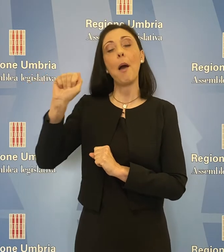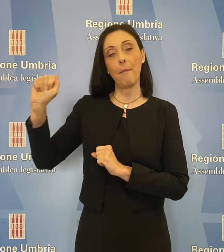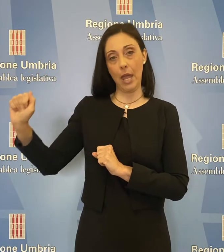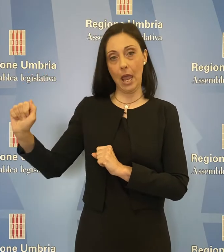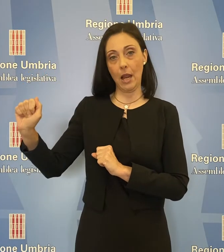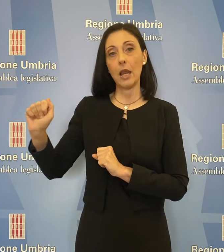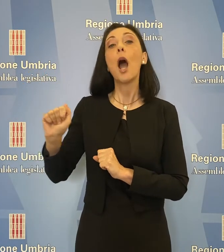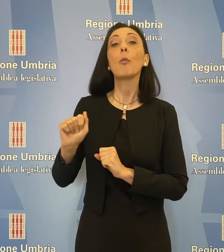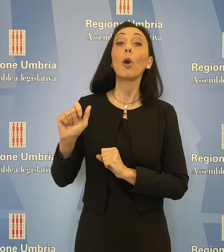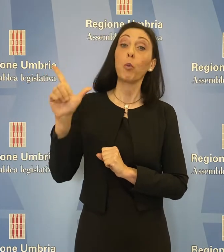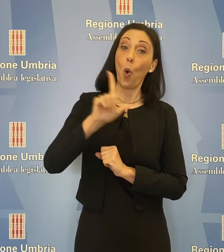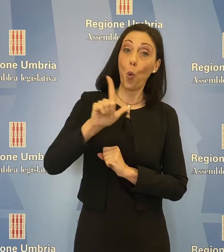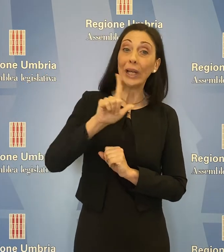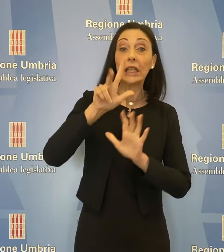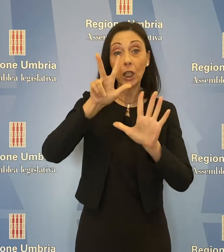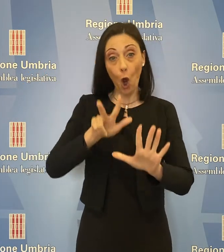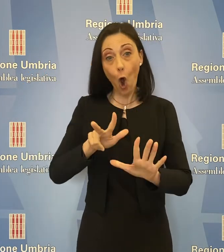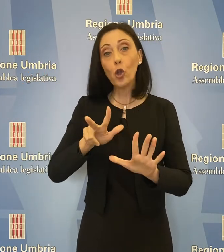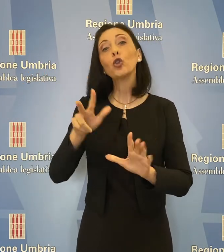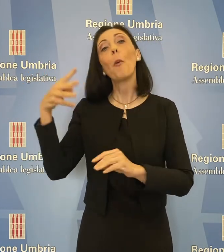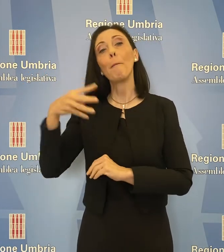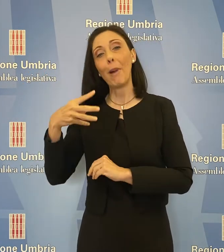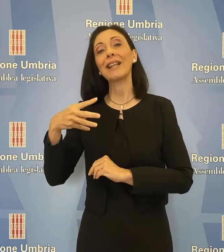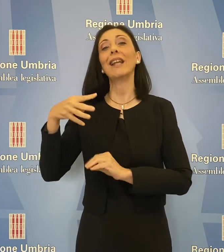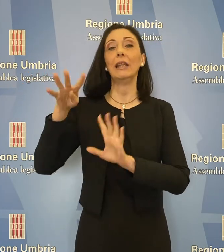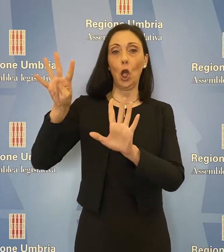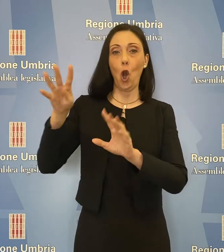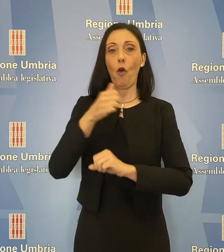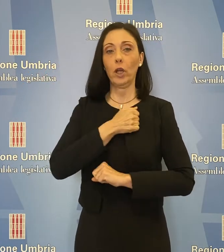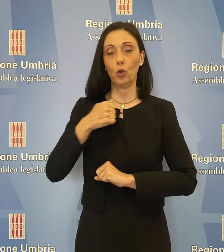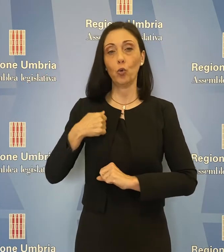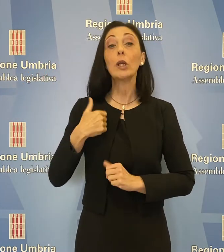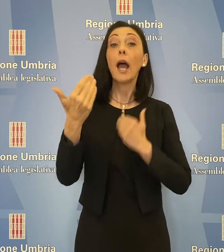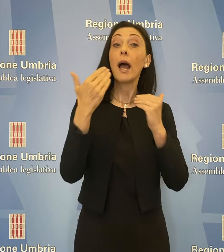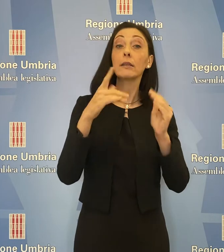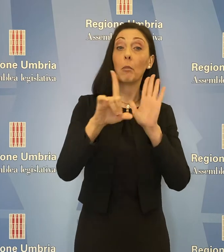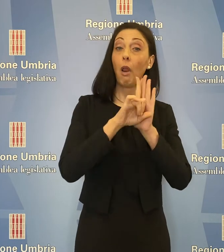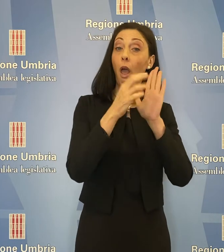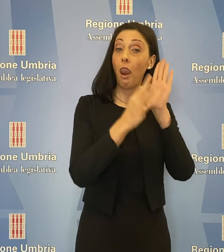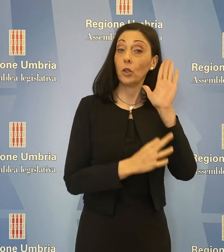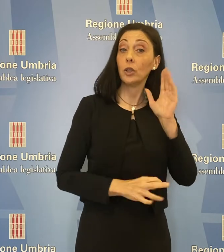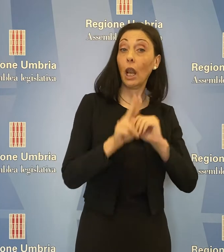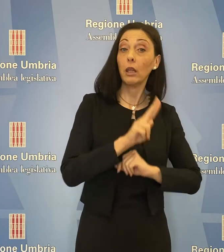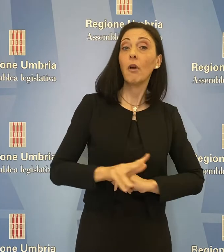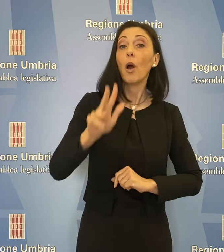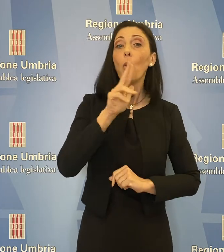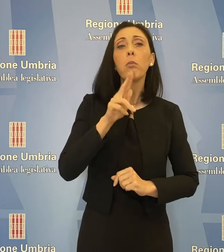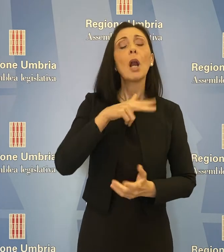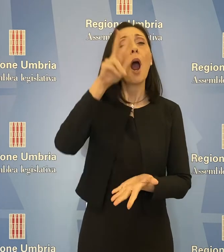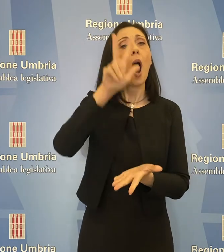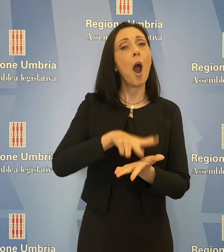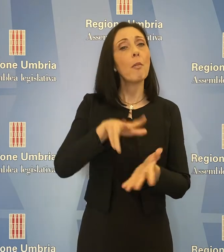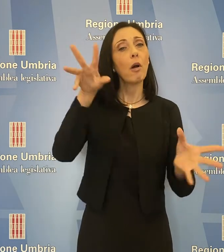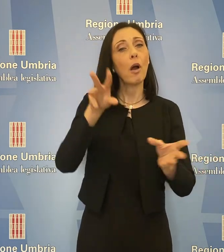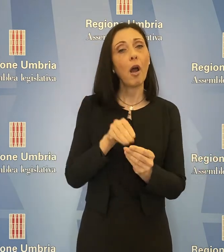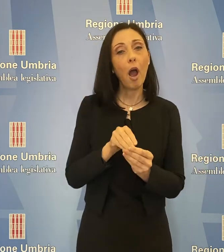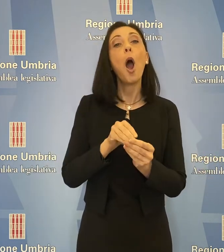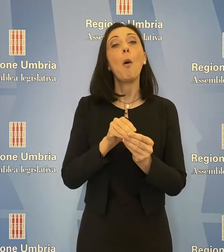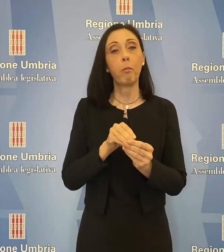martedì 9 giugno. L'Assemblea legislativa dell'Umbria ha approvato all'unanimità la mozione del consigliere Andrea